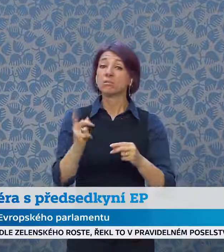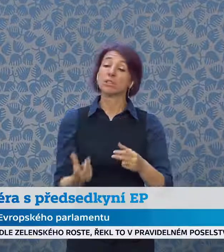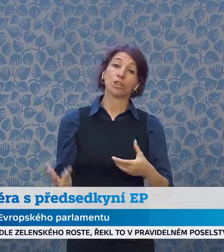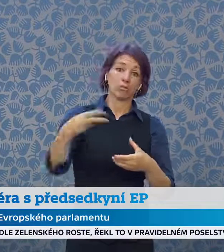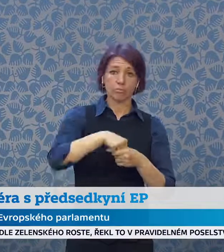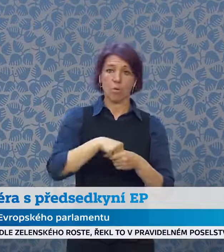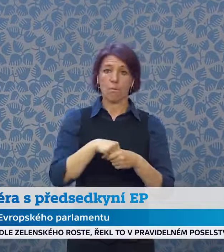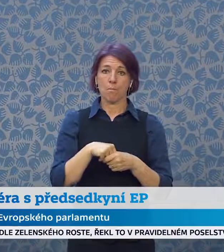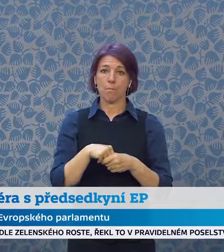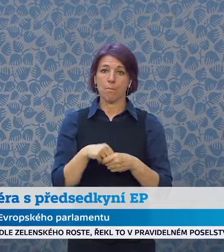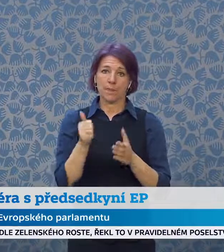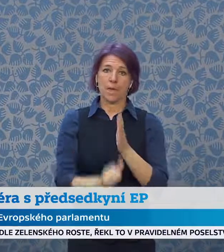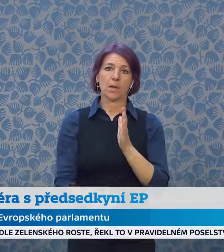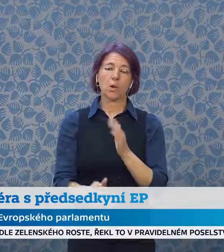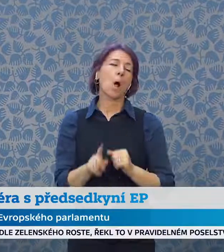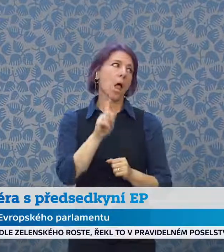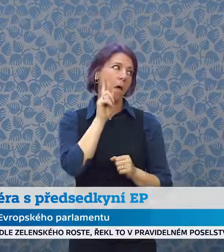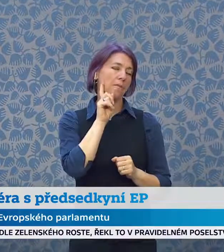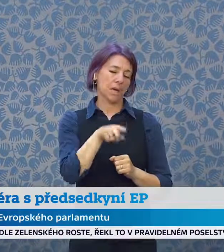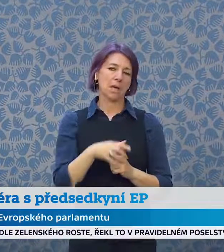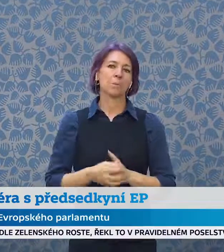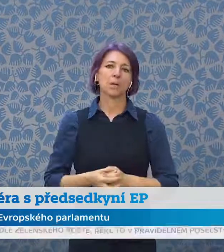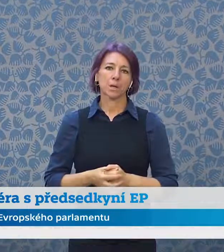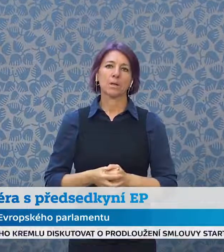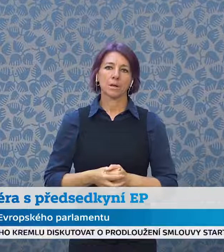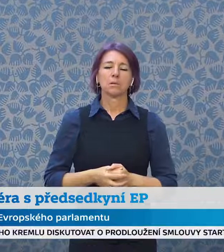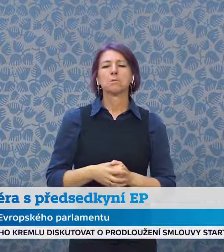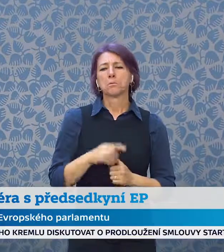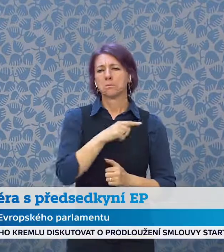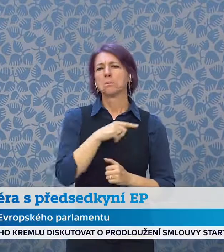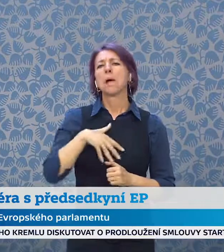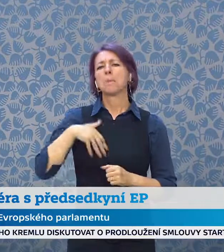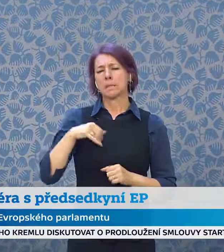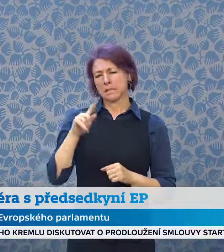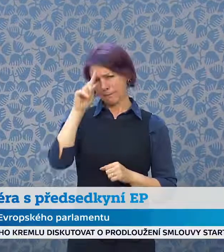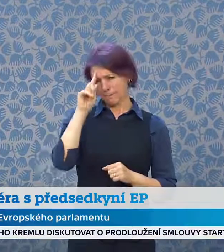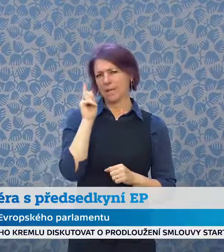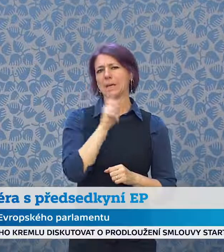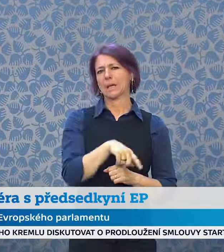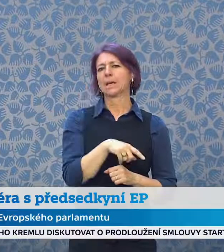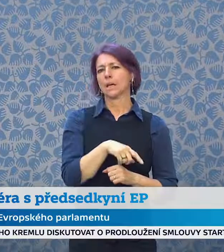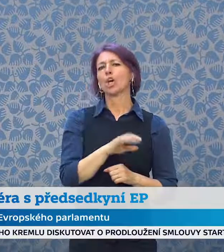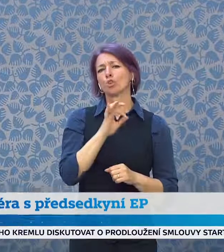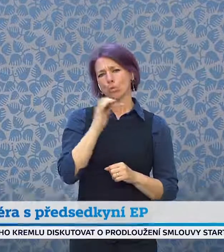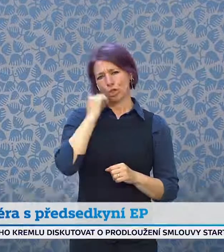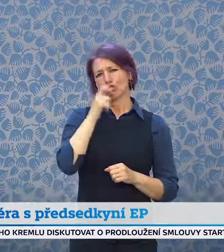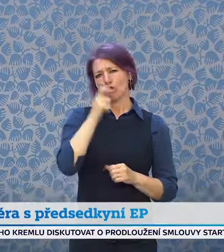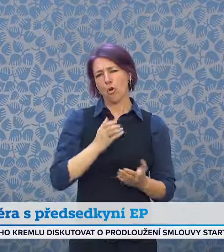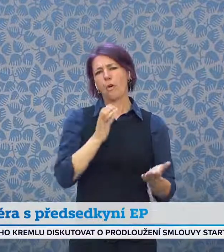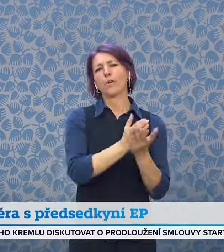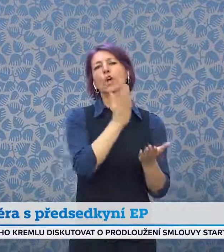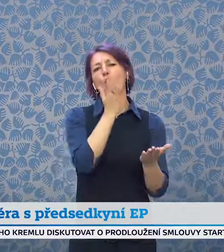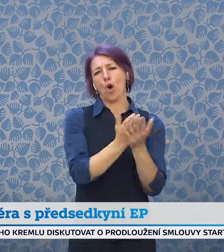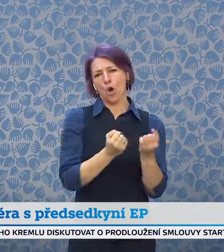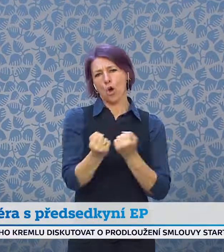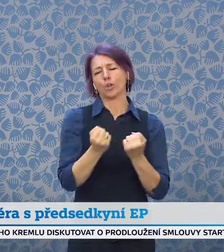Nicméně já vím, že pan ministr si je tohoto všemovědom a že to je velmi dobrý člověk, kompetentní